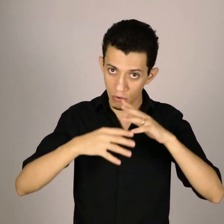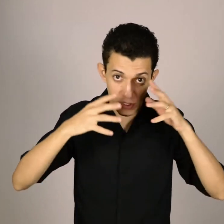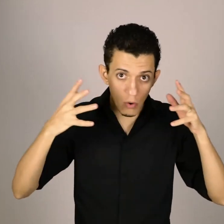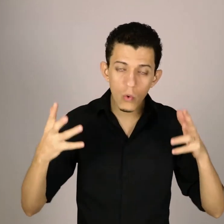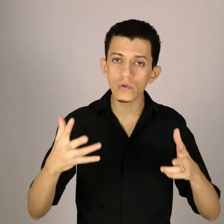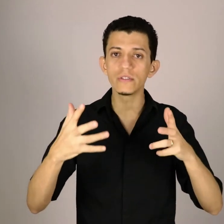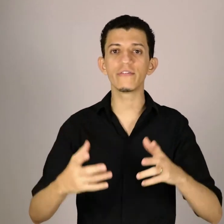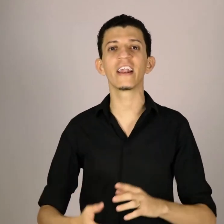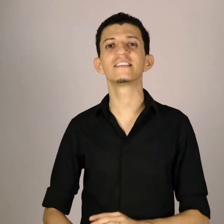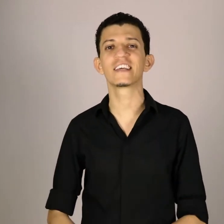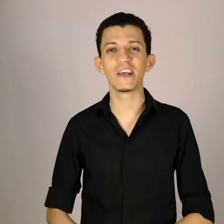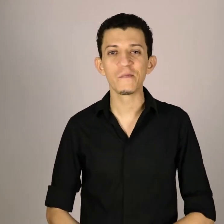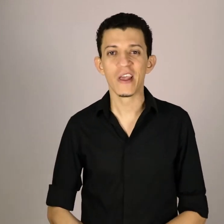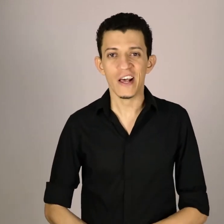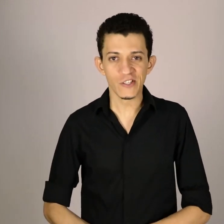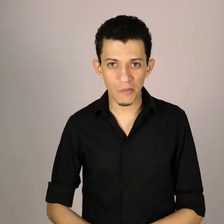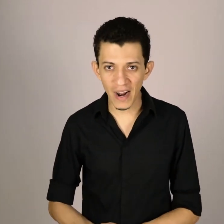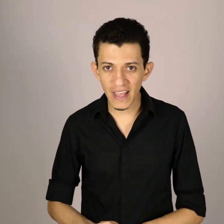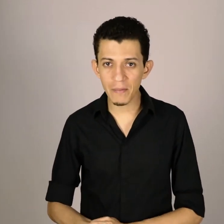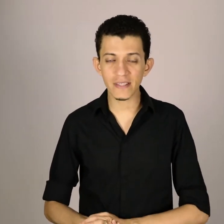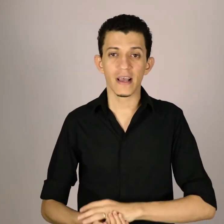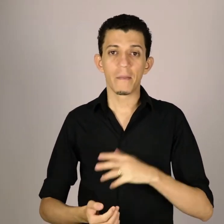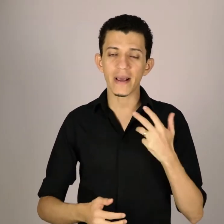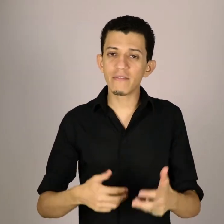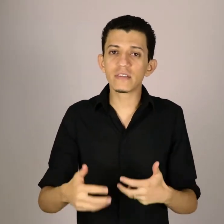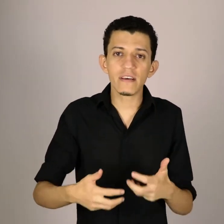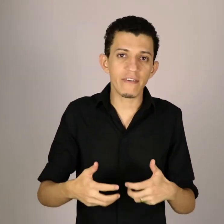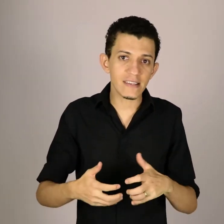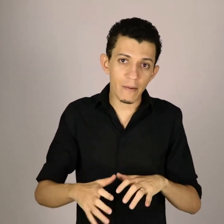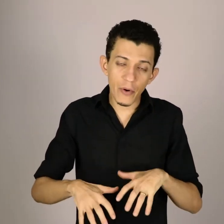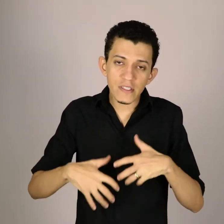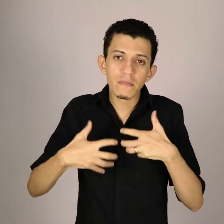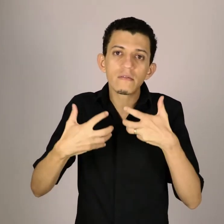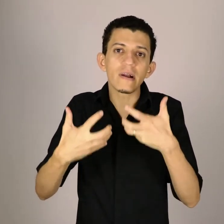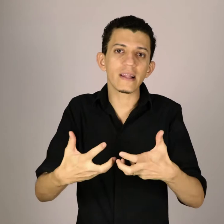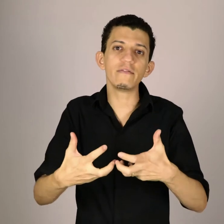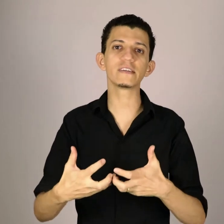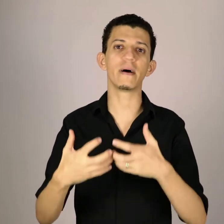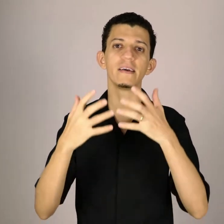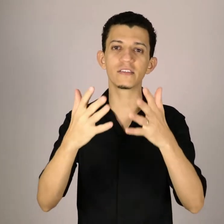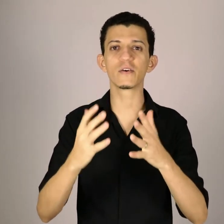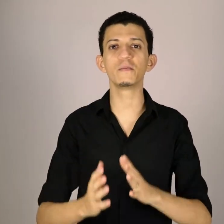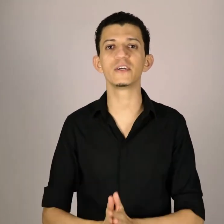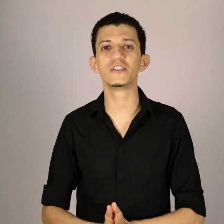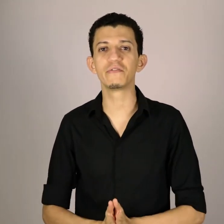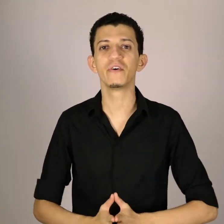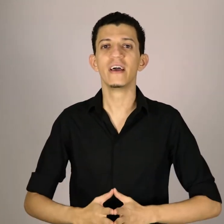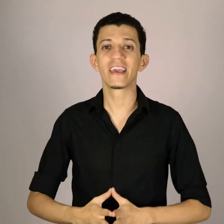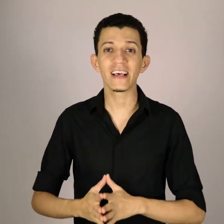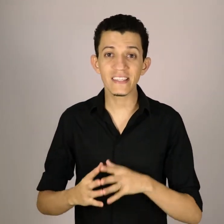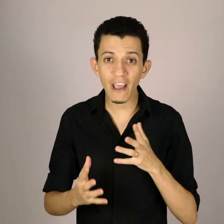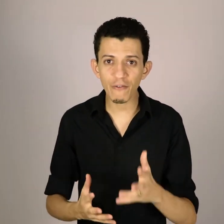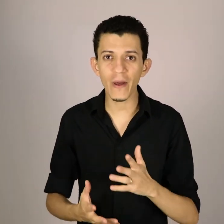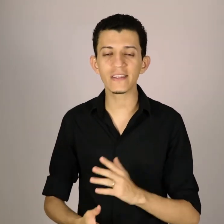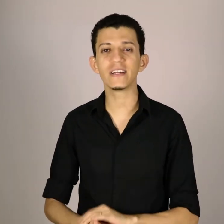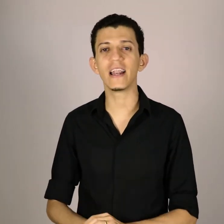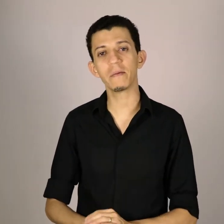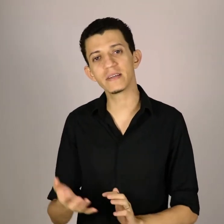conteúdos diferentes aqui sobre a Libras, para que você vá se aproximando cada vez mais de seu objetivo, que é ser influente na Libras